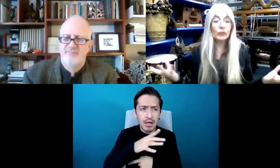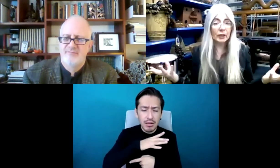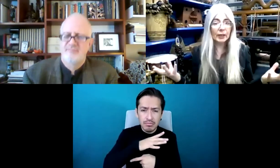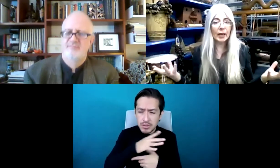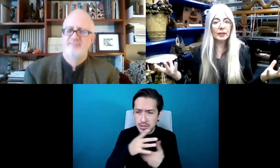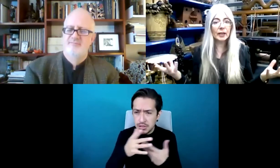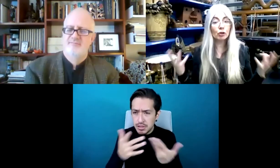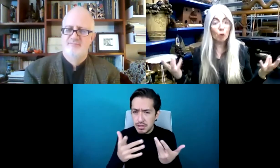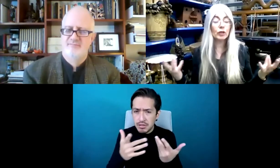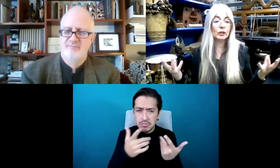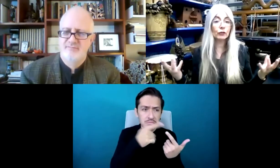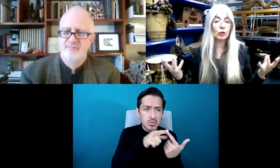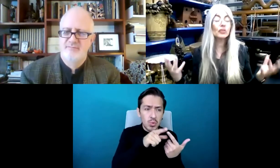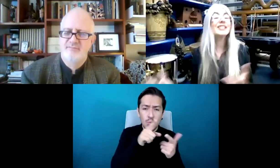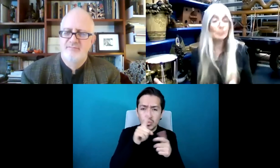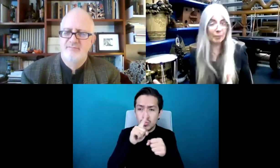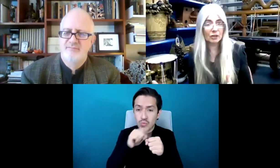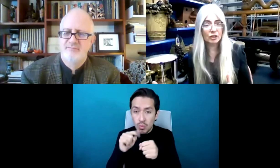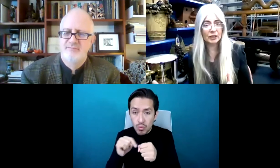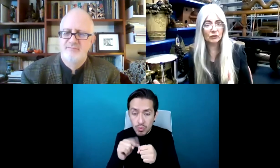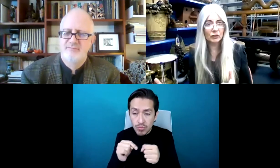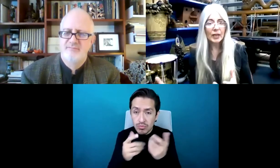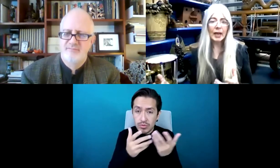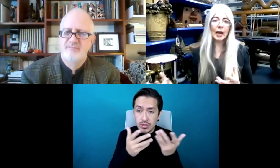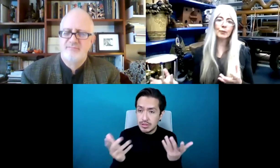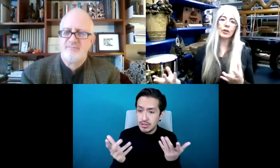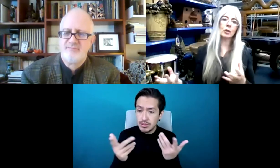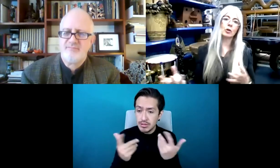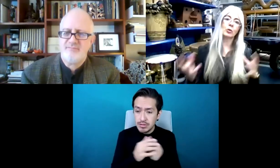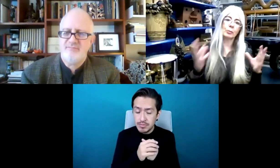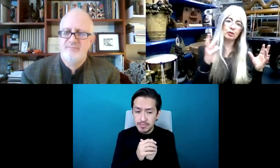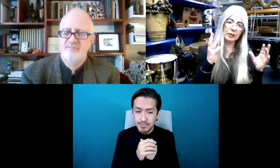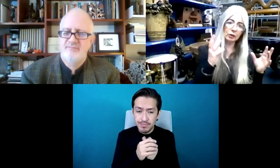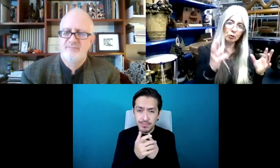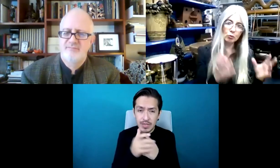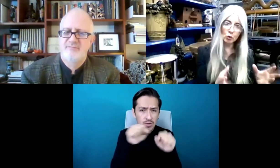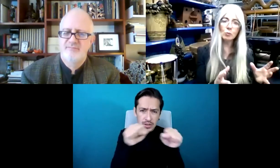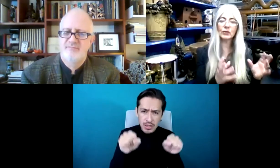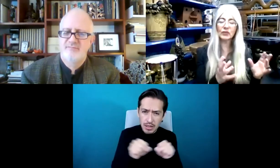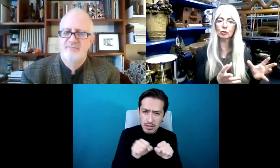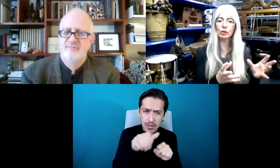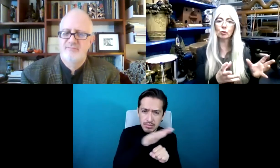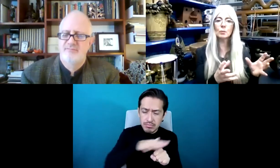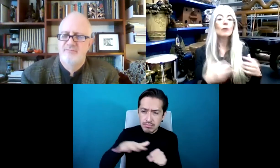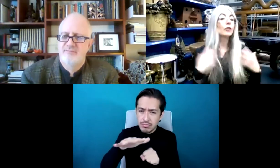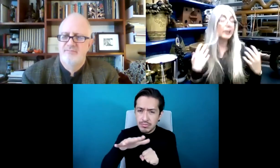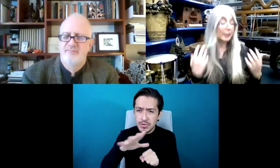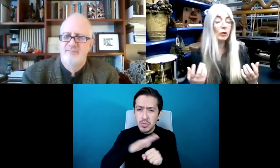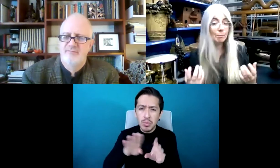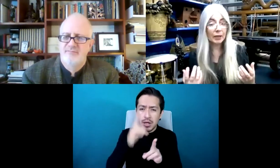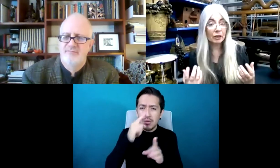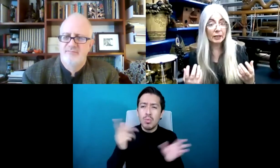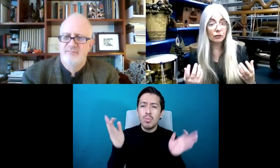cromáticos de los salones de clase eran relajantes,